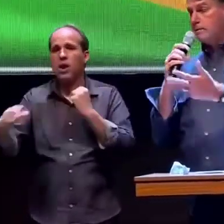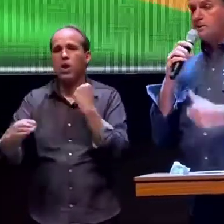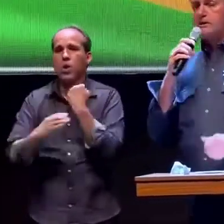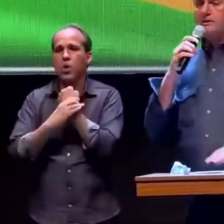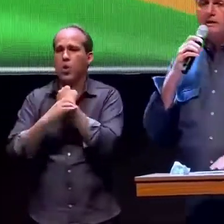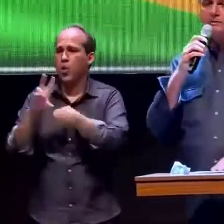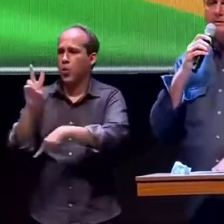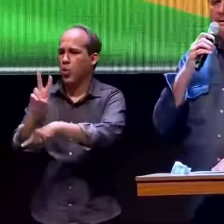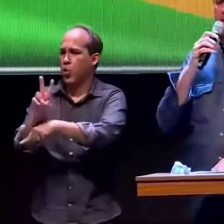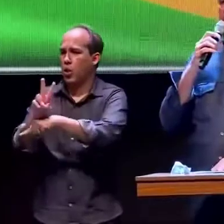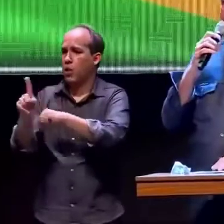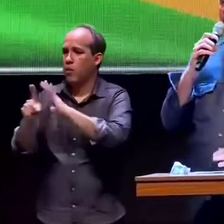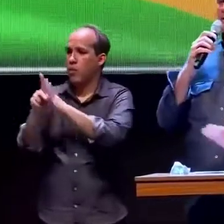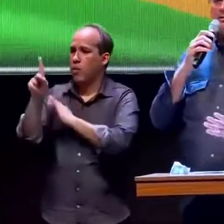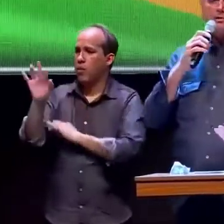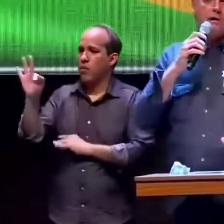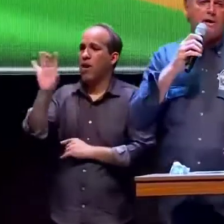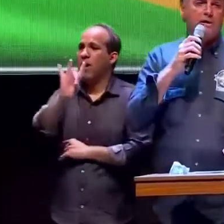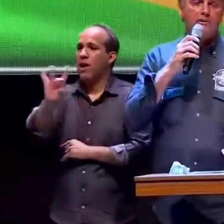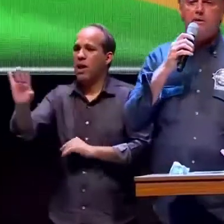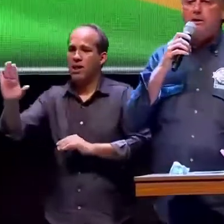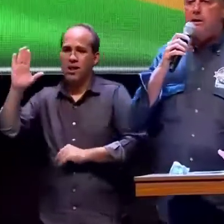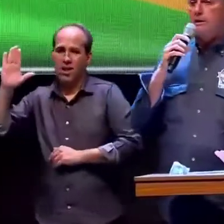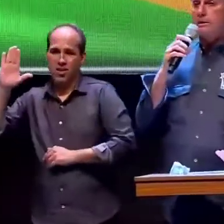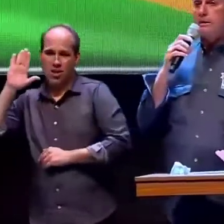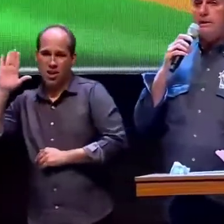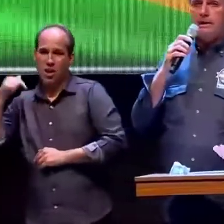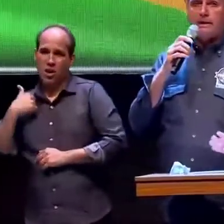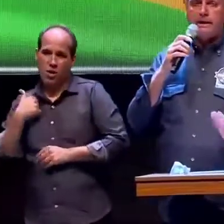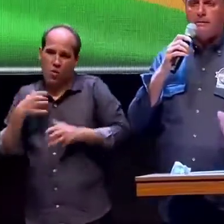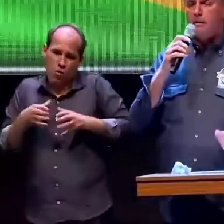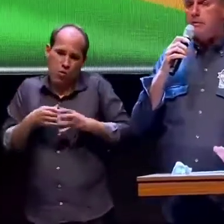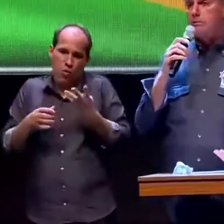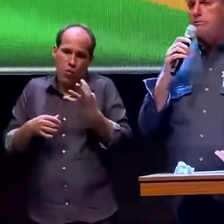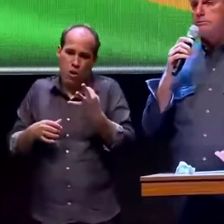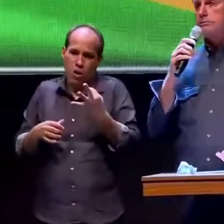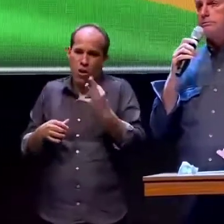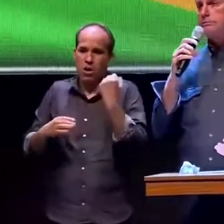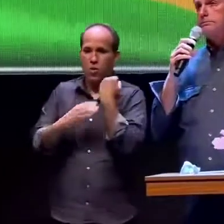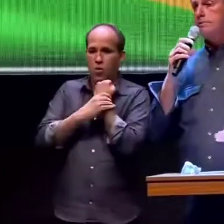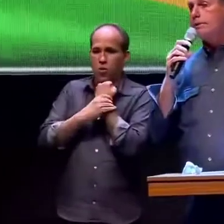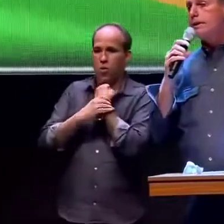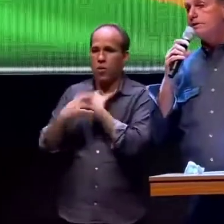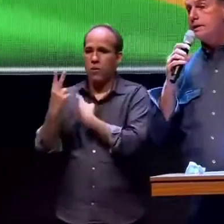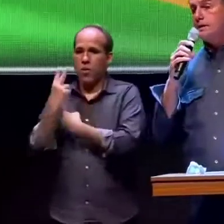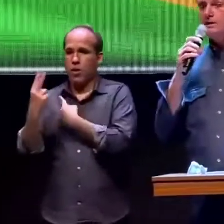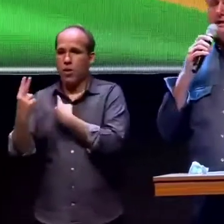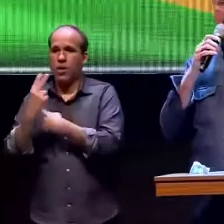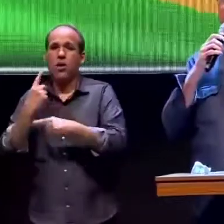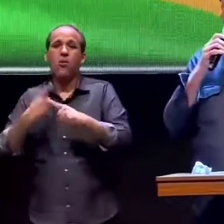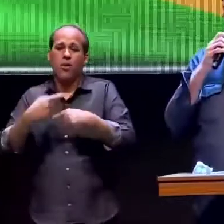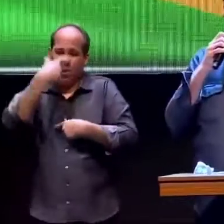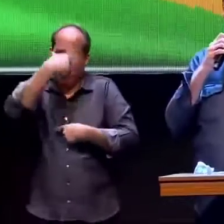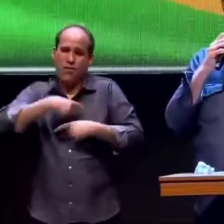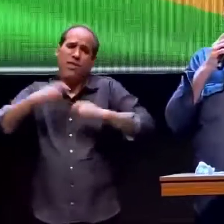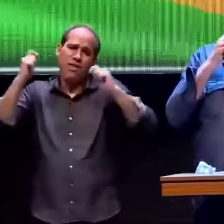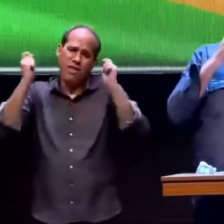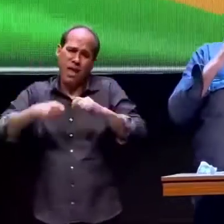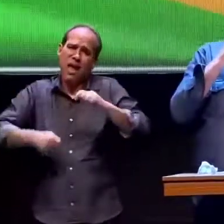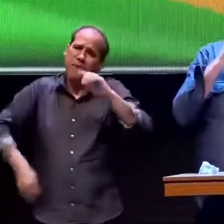da polícia federal para os candidatos e eu tinha uns 40 porque eu era aquela pessoa com muita chance de chegar